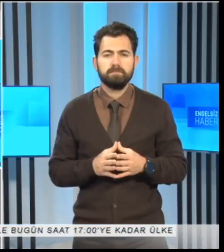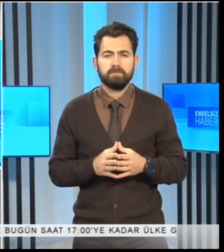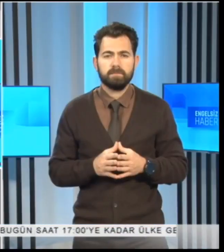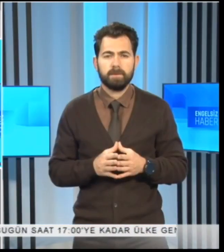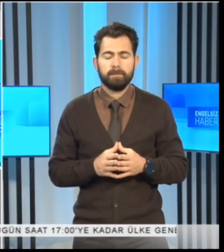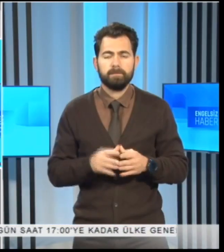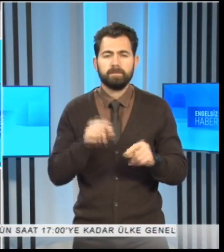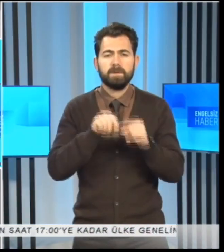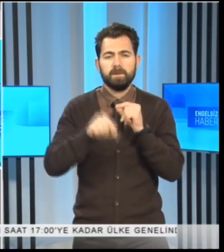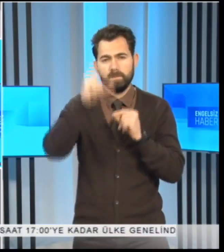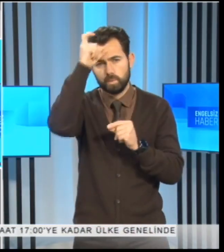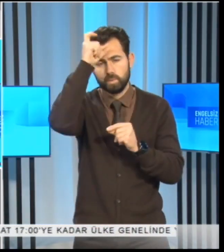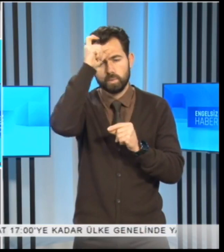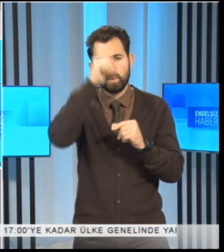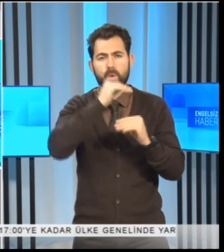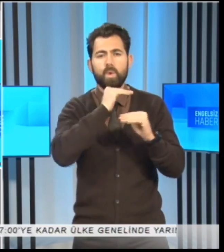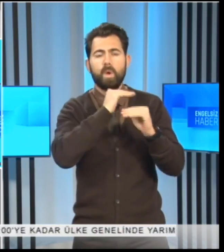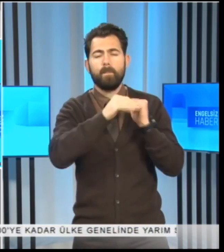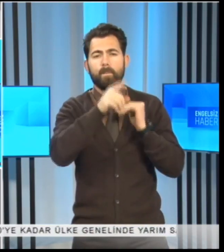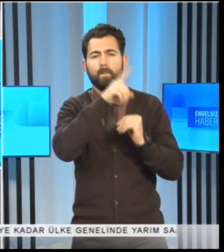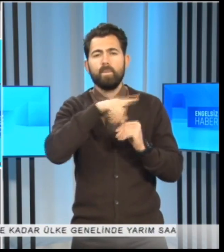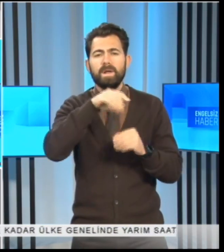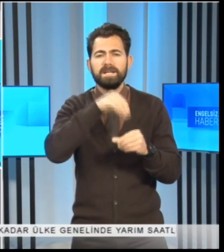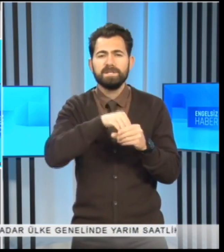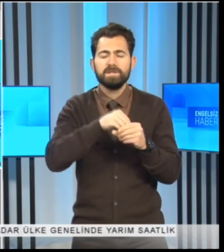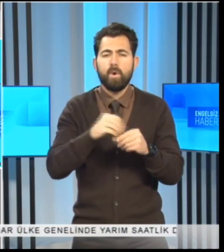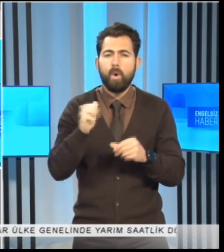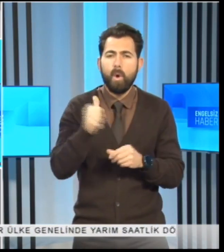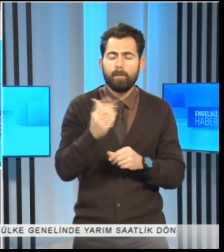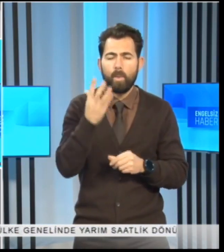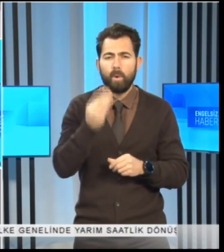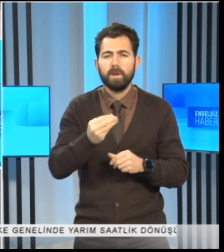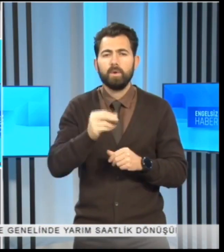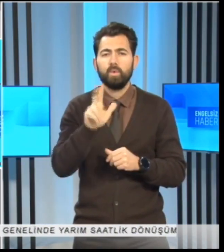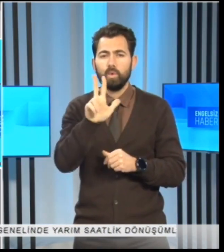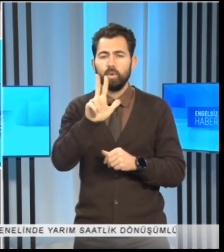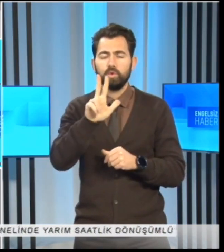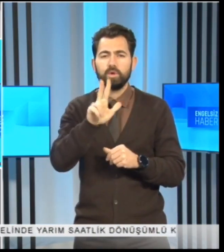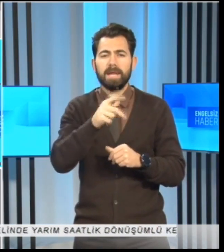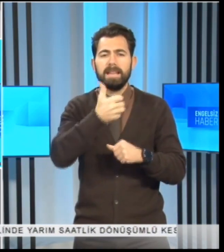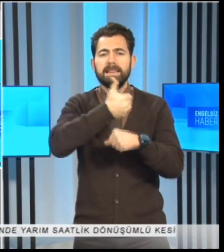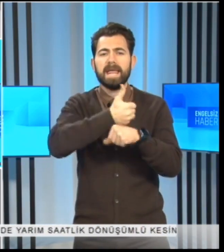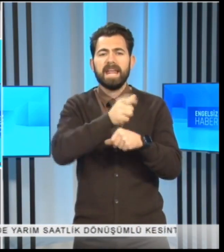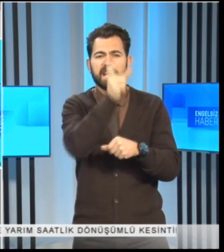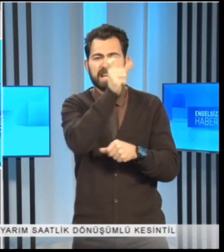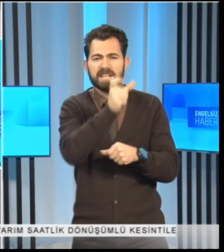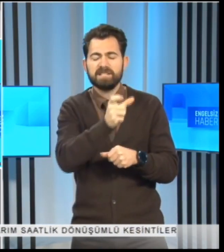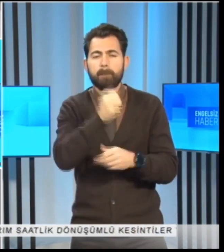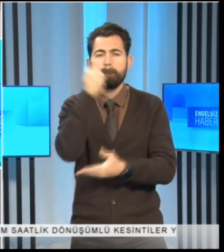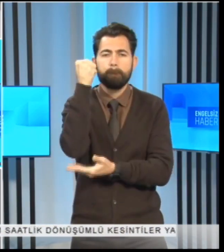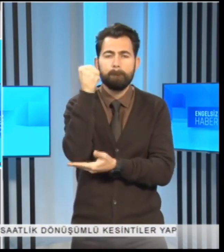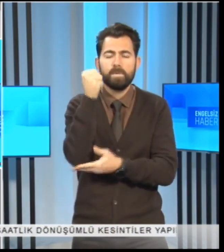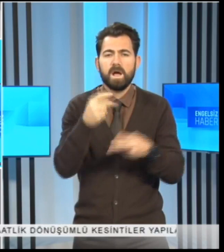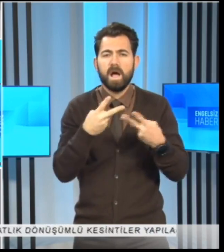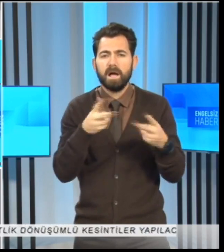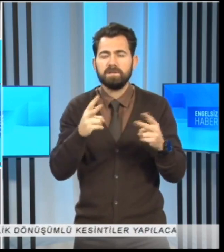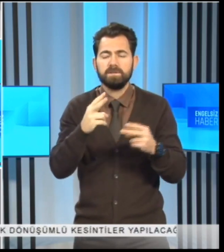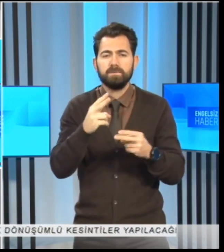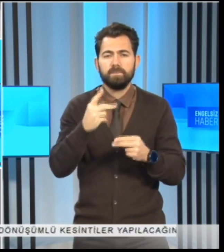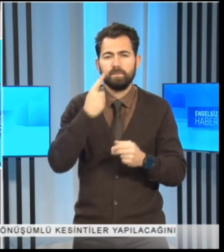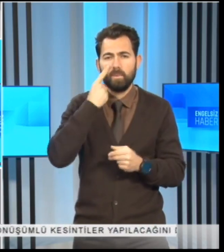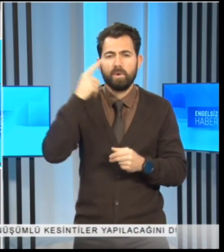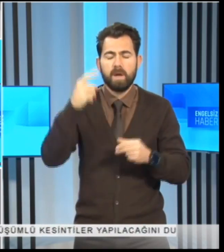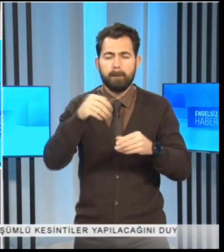Kıbrıs Türkleri için önem arz eden 3 liderin büstünün açılışı Cumhuriyet Meclisi